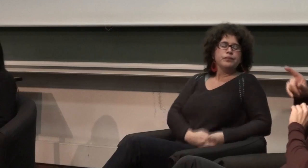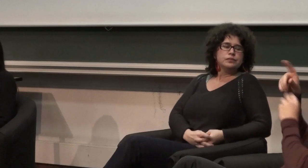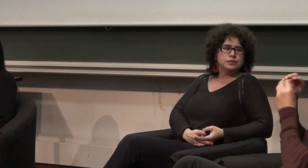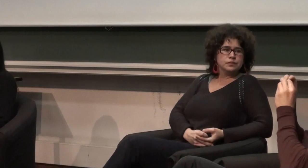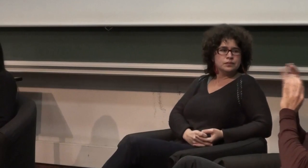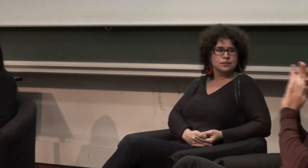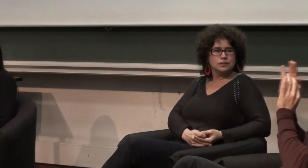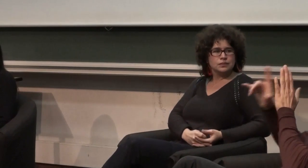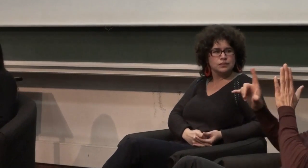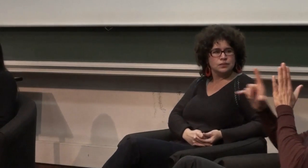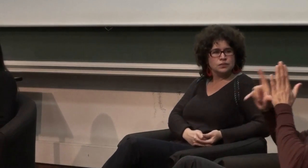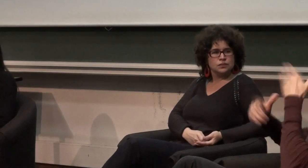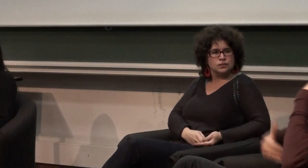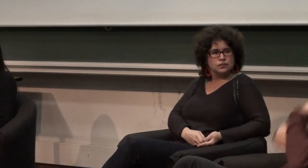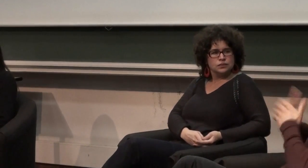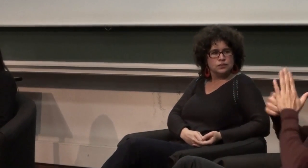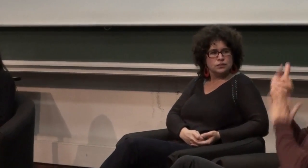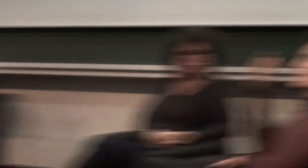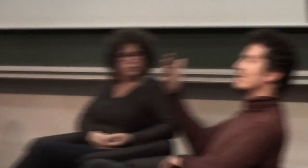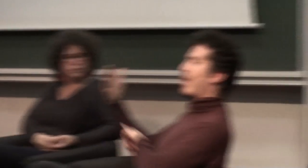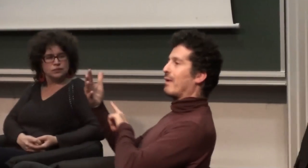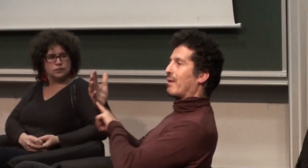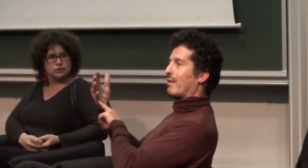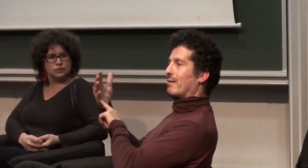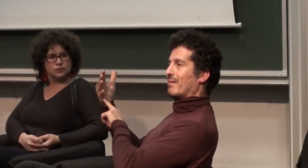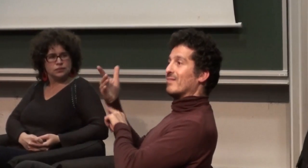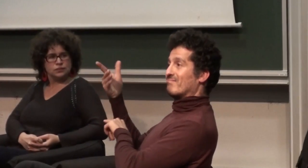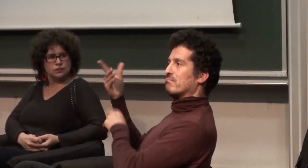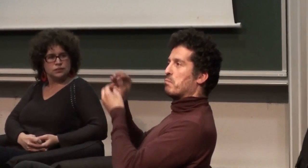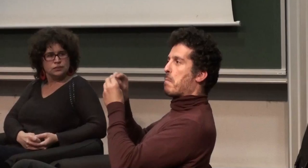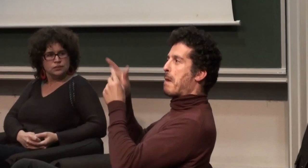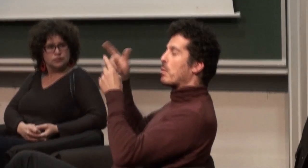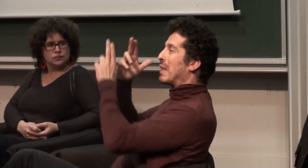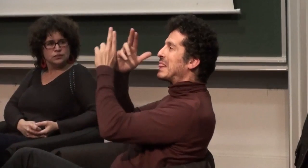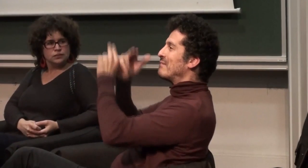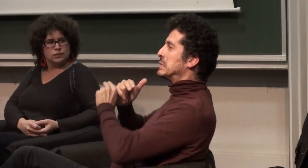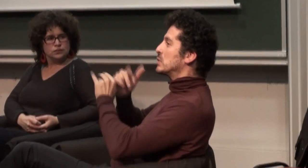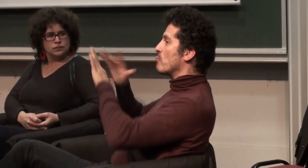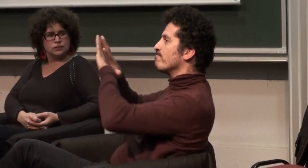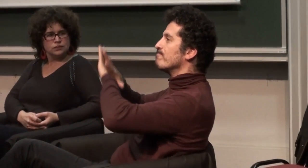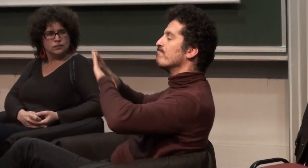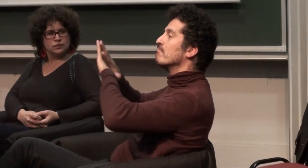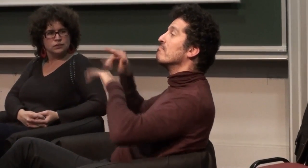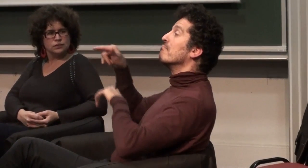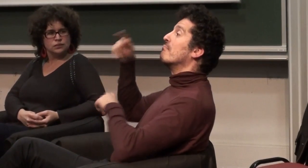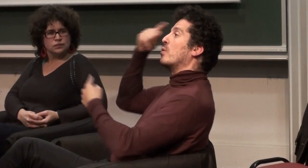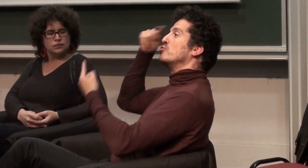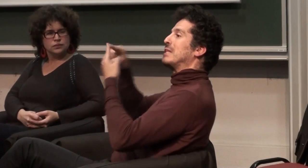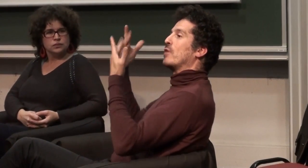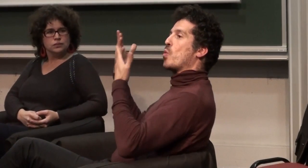ce qui vient d'être dit le problème de la loi de demi-cincle la loi sur l'égalité des chances alors la définition déjà